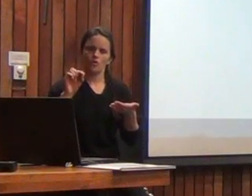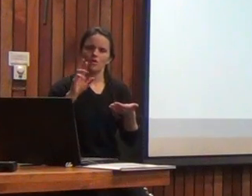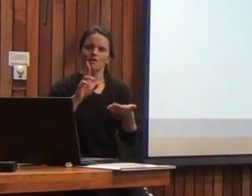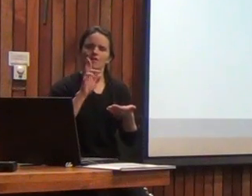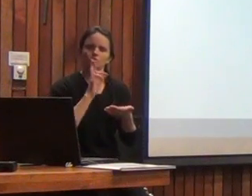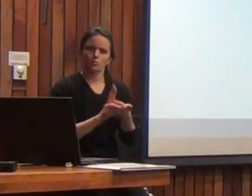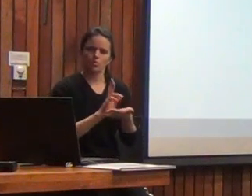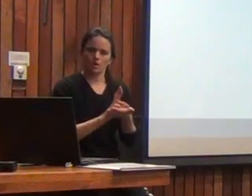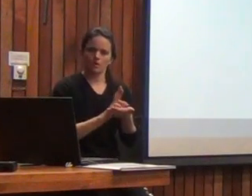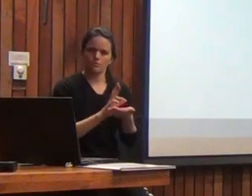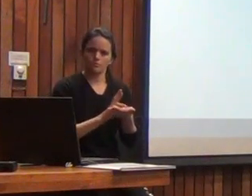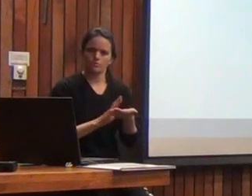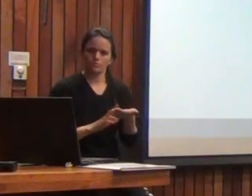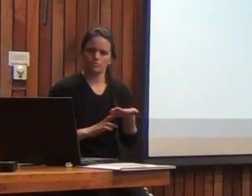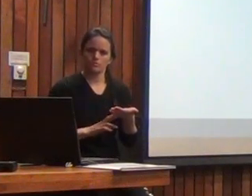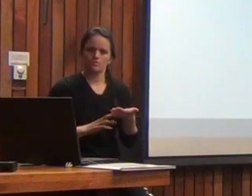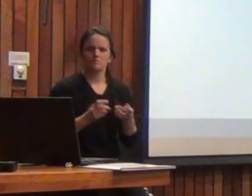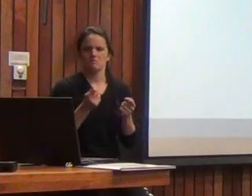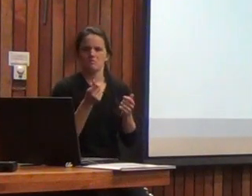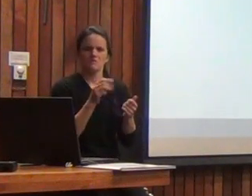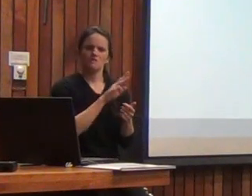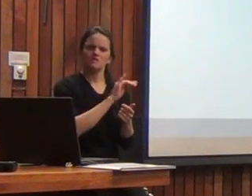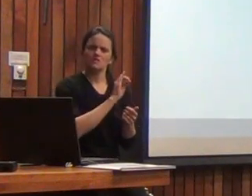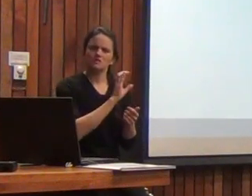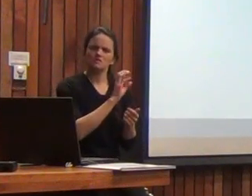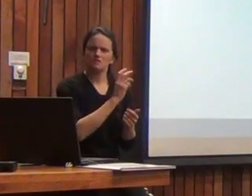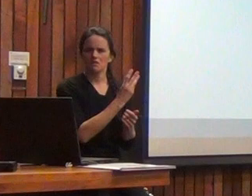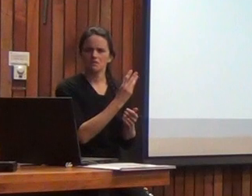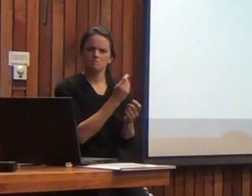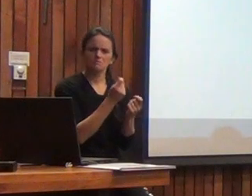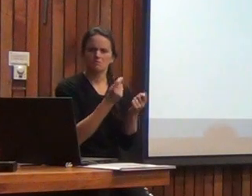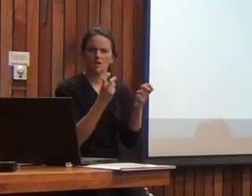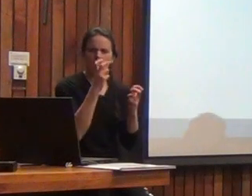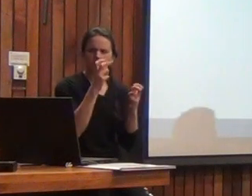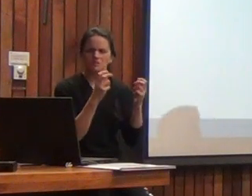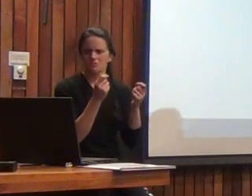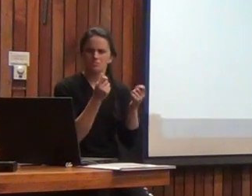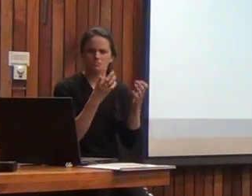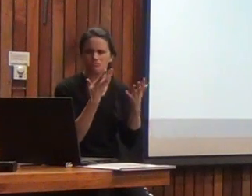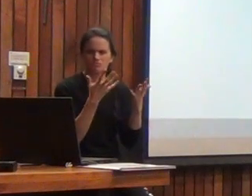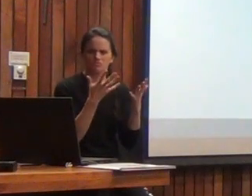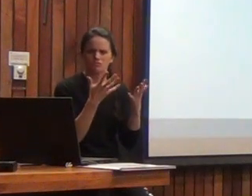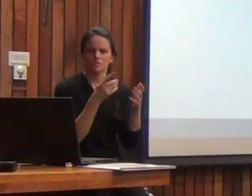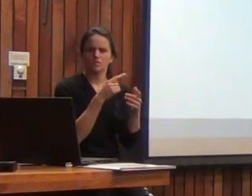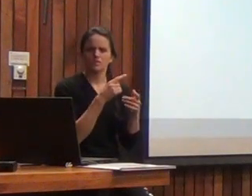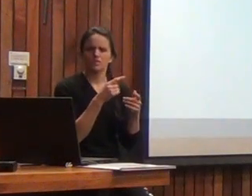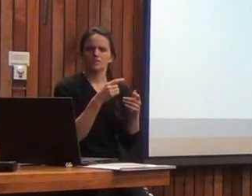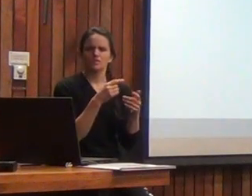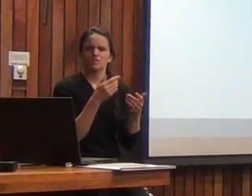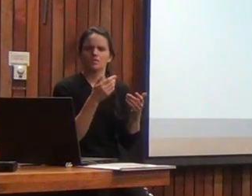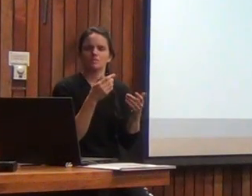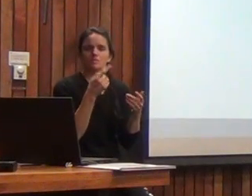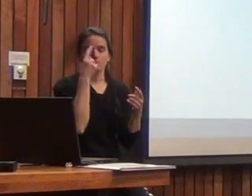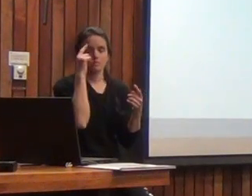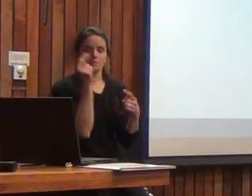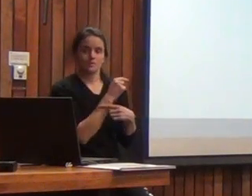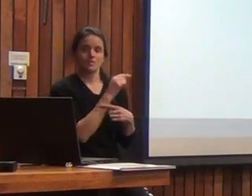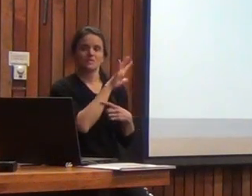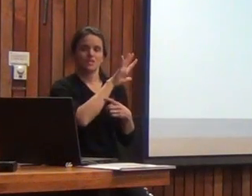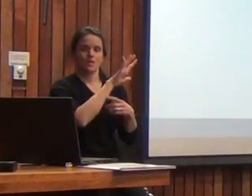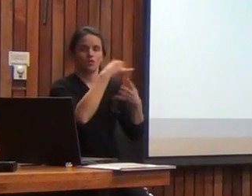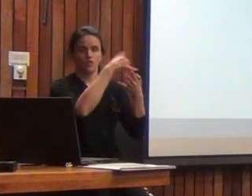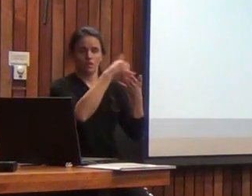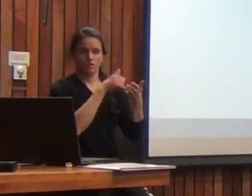algunos de ustedes lo podrían encontrar parecido con el de BIS-3 y es que hasta cierto punto se parecen ¿verdad? la única diferencia es que acá hay 5